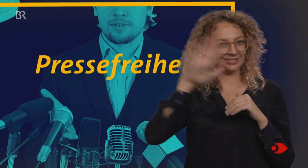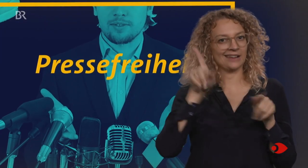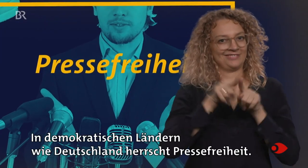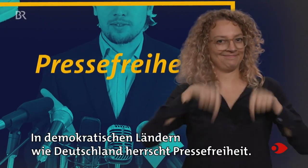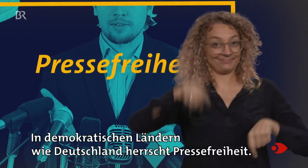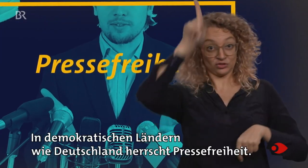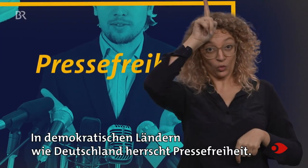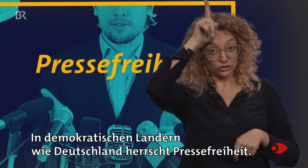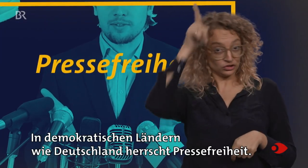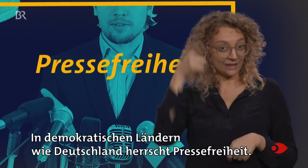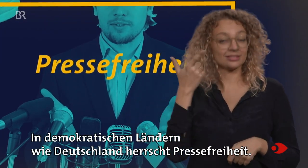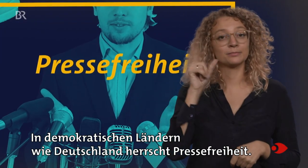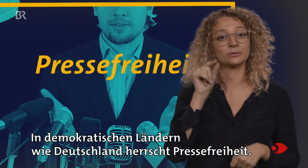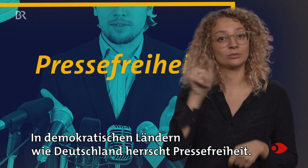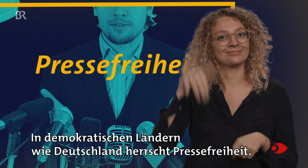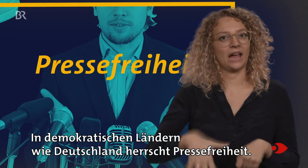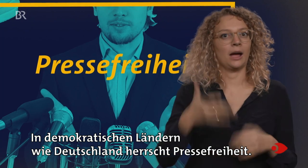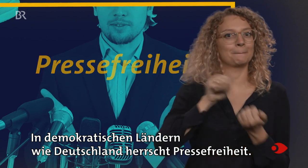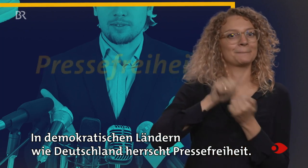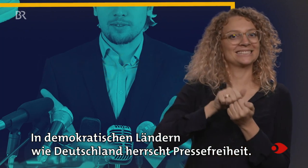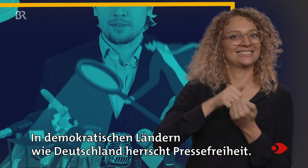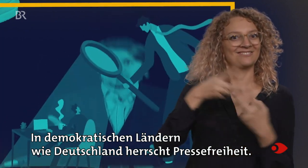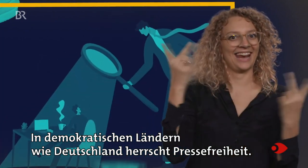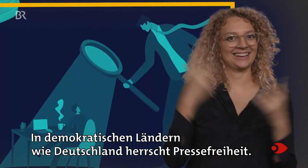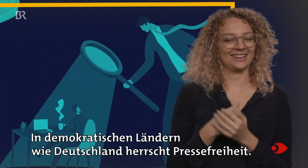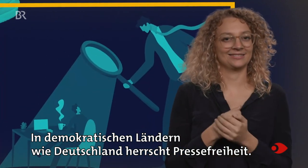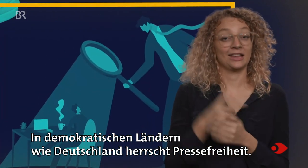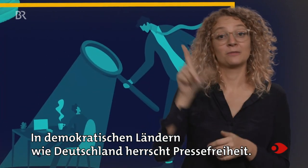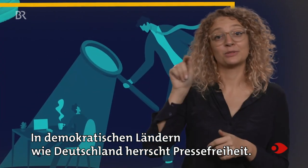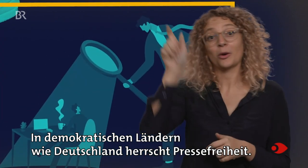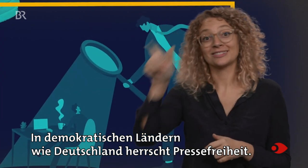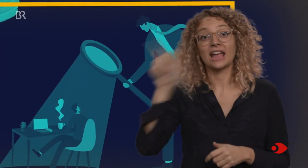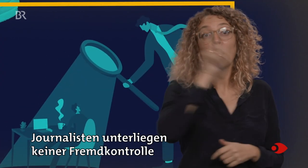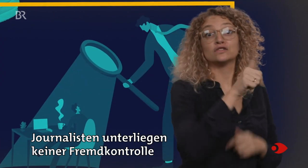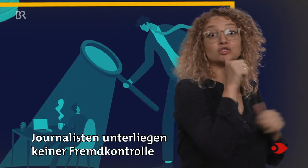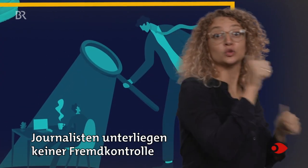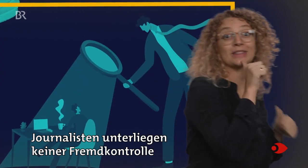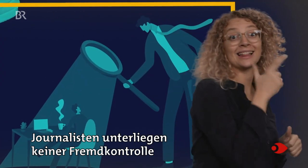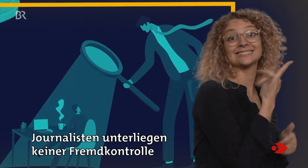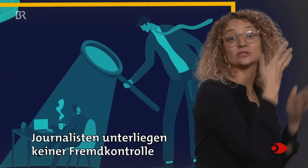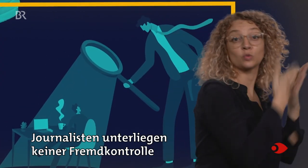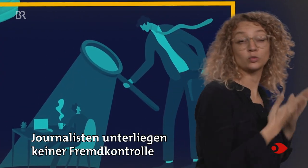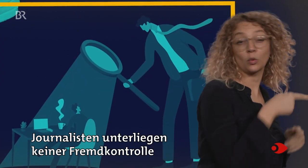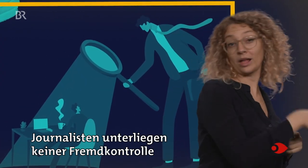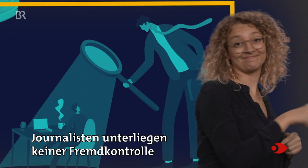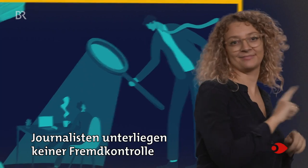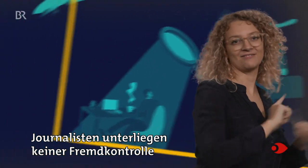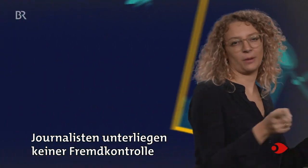In demokratischen Ländern wie Deutschland herrscht Pressefreiheit. Journalisten unterliegen keiner Fremdkontrolle.